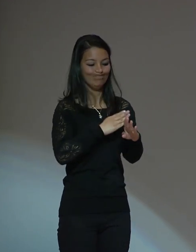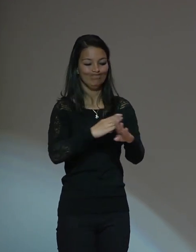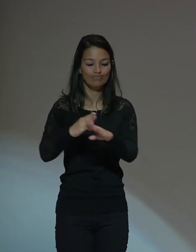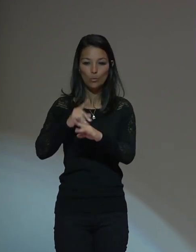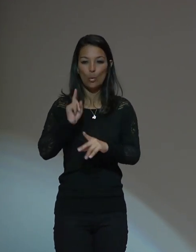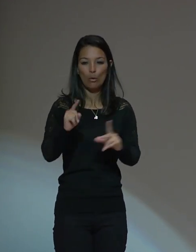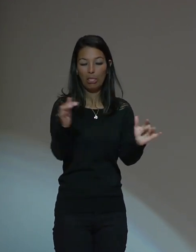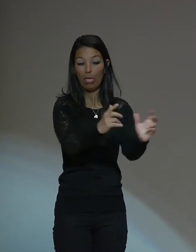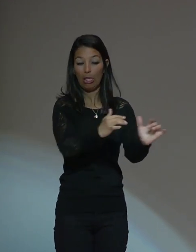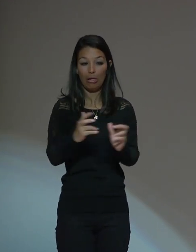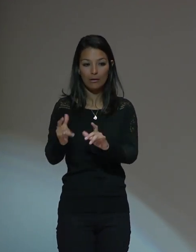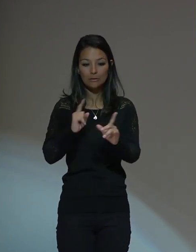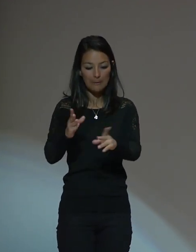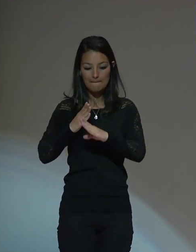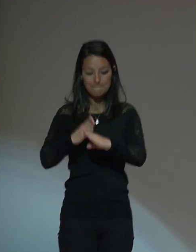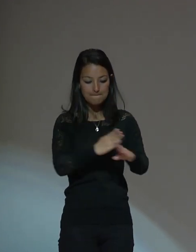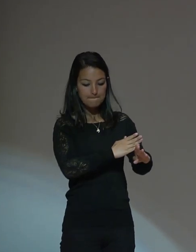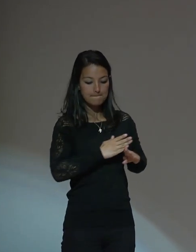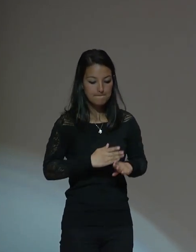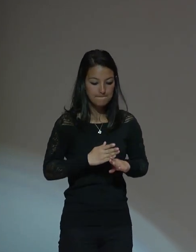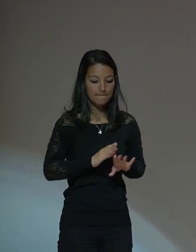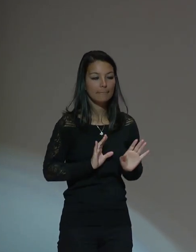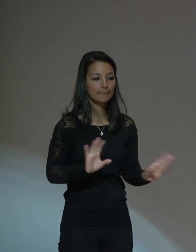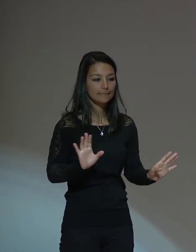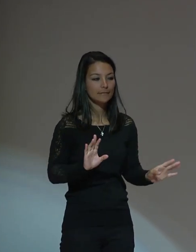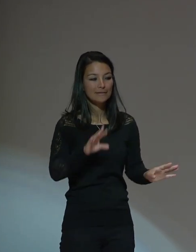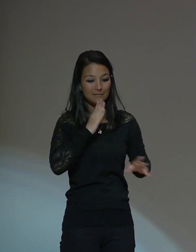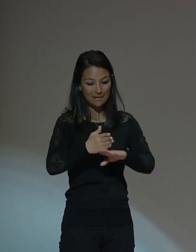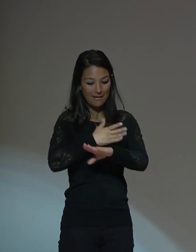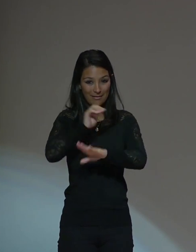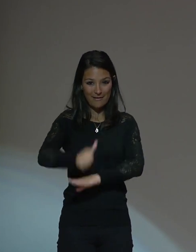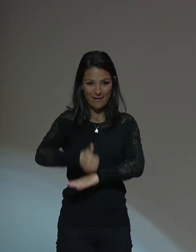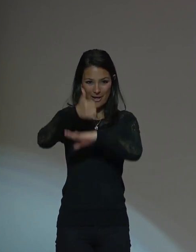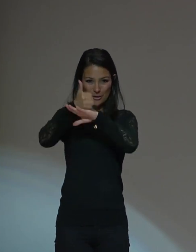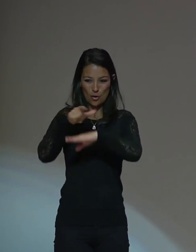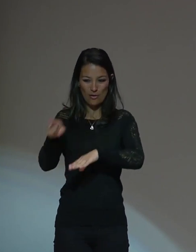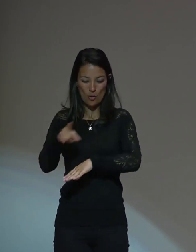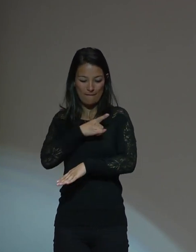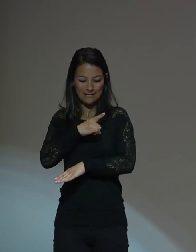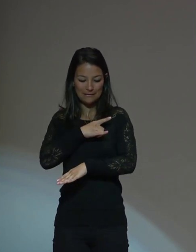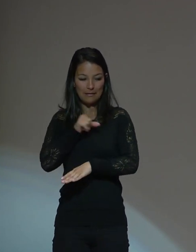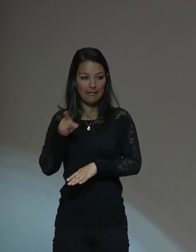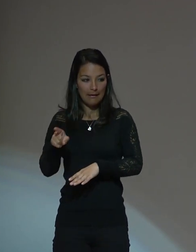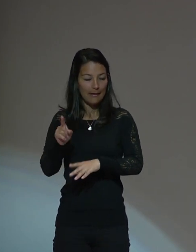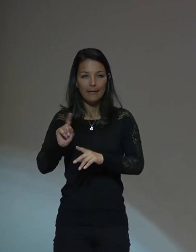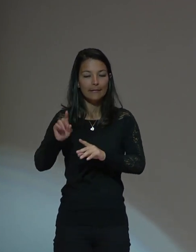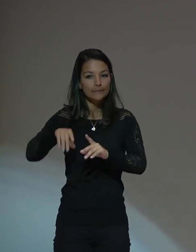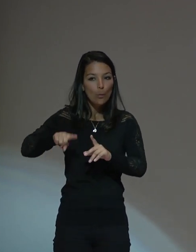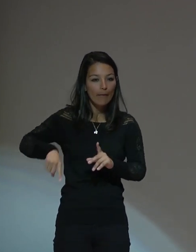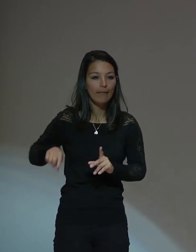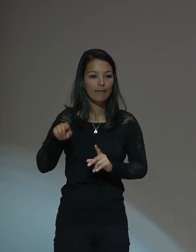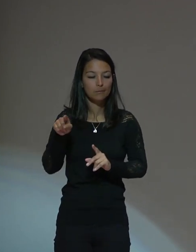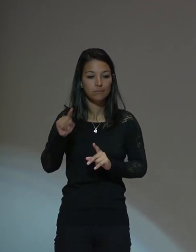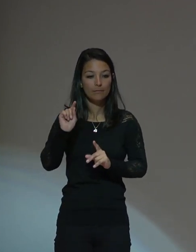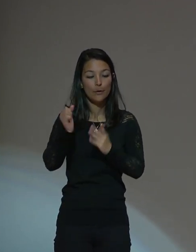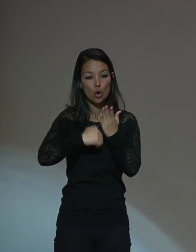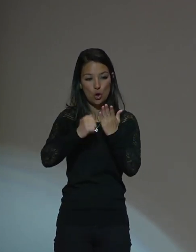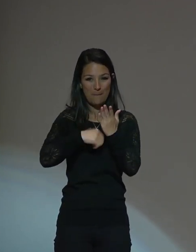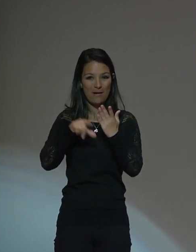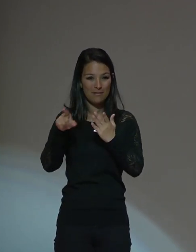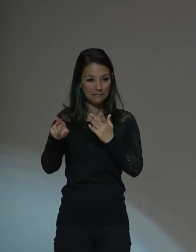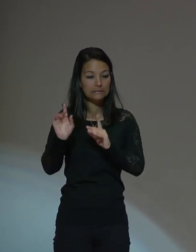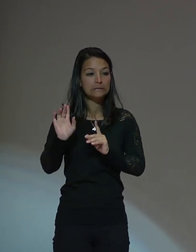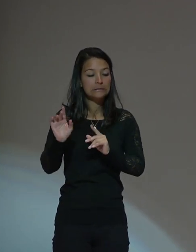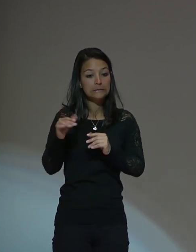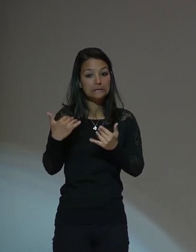Entonces, la rectora de la Universidad, de la Escuela Normal Superior,